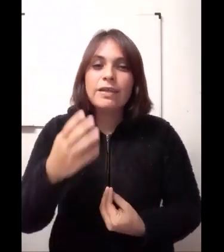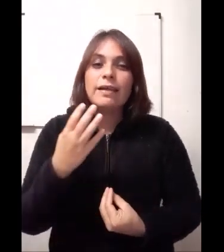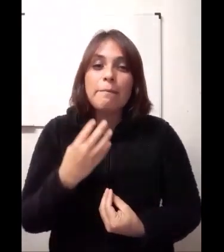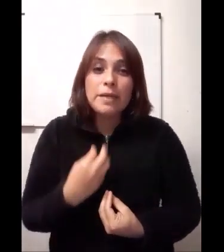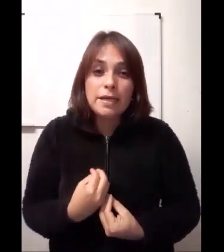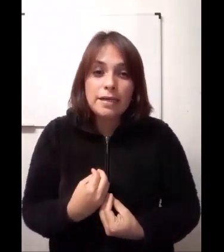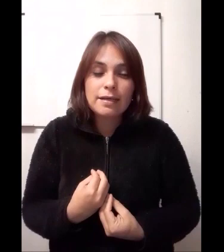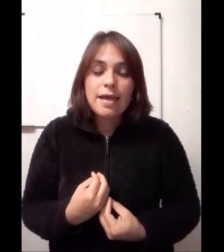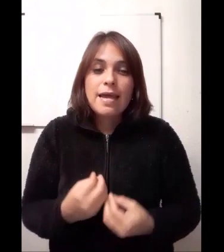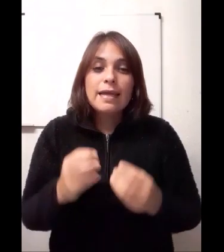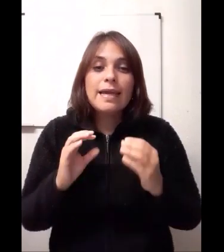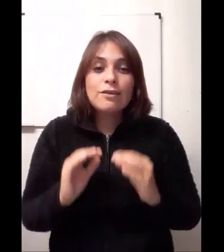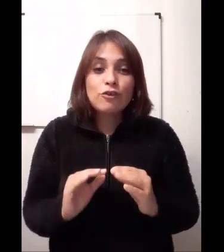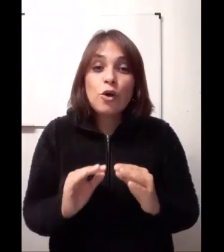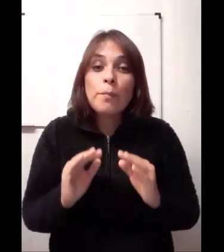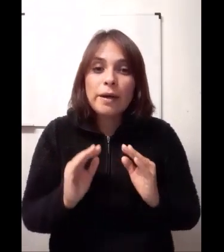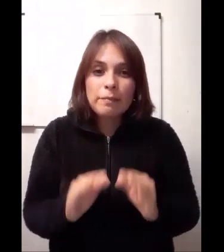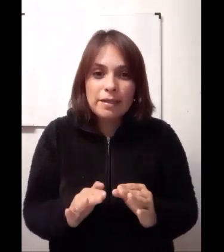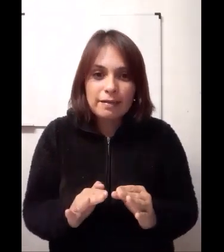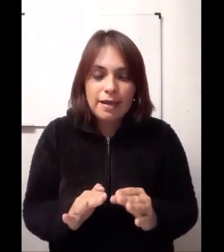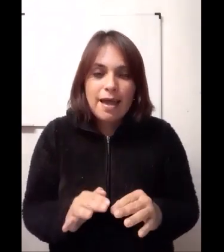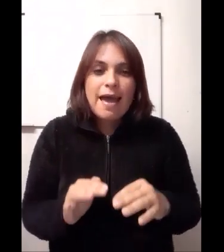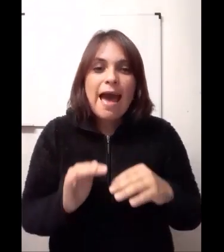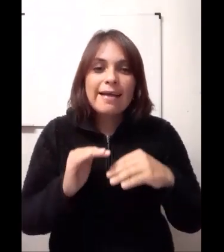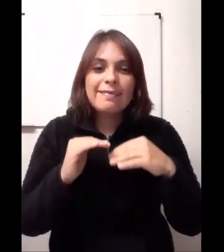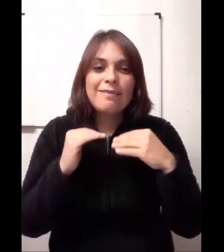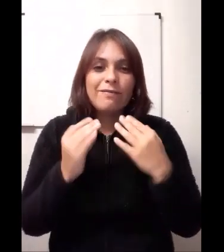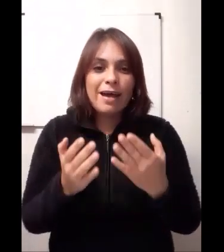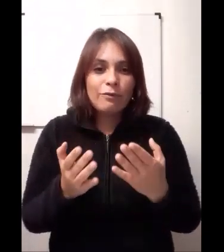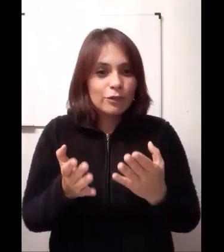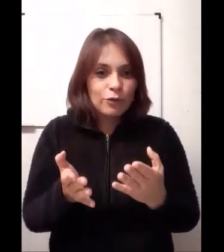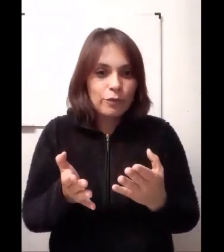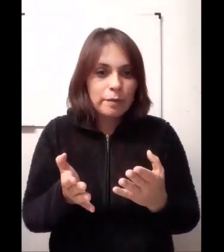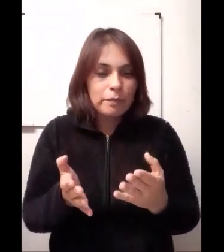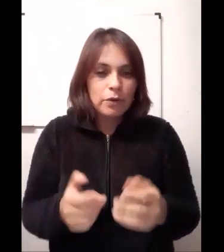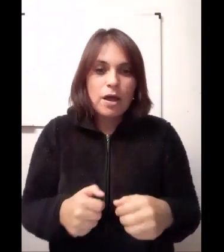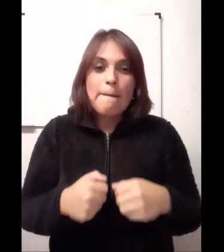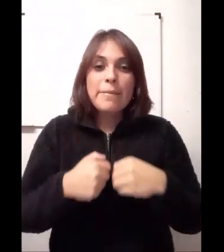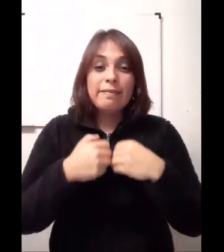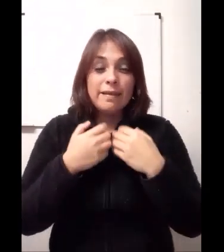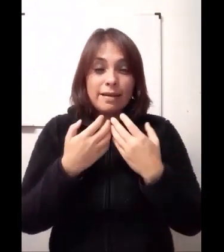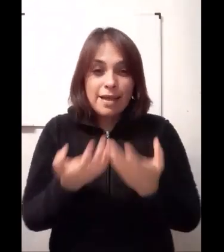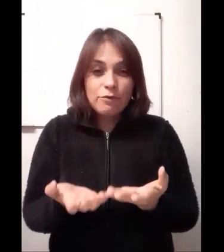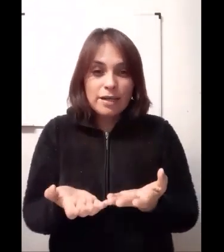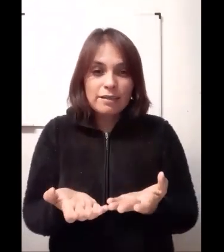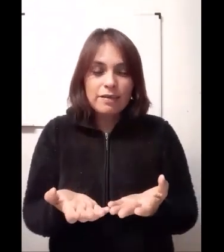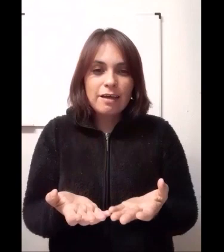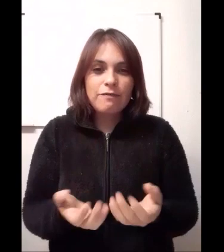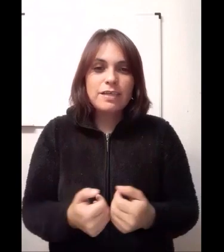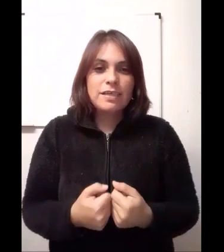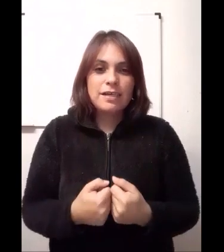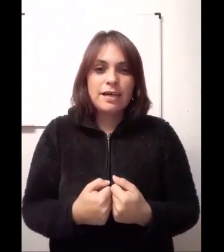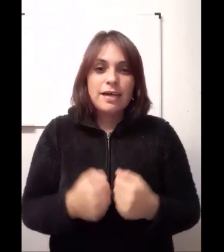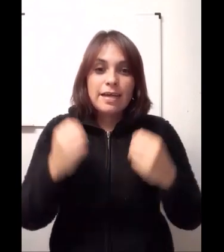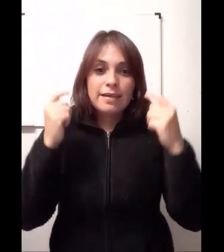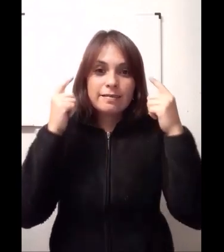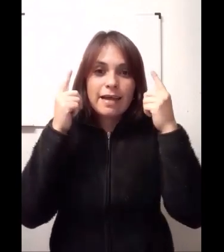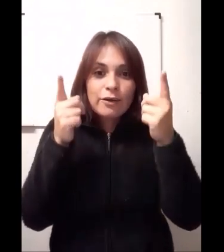vitaminas, que eso nos permite activar nuestro cuerpo, mantener una actividad física, estar